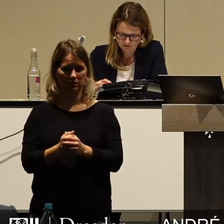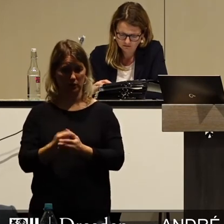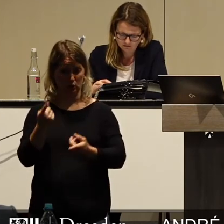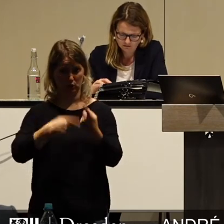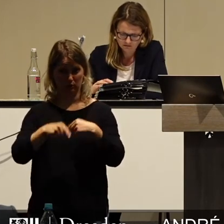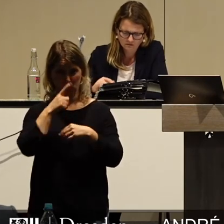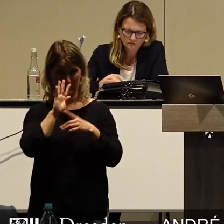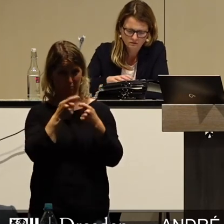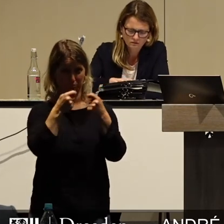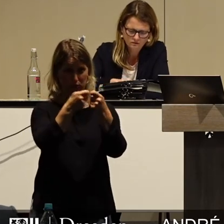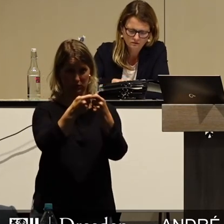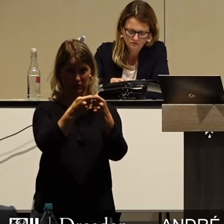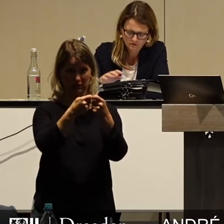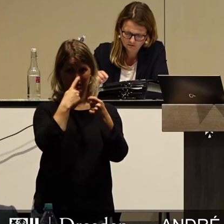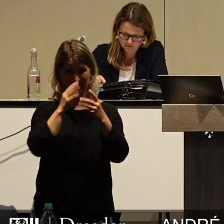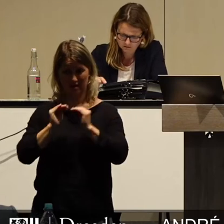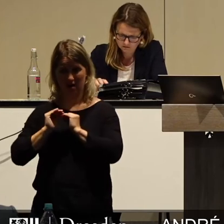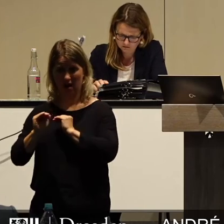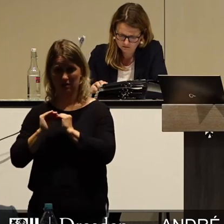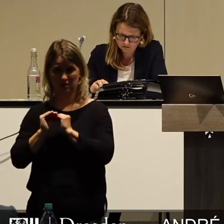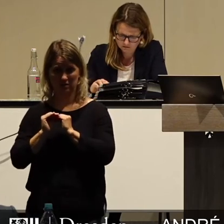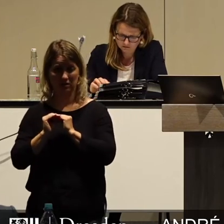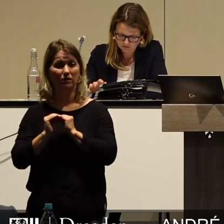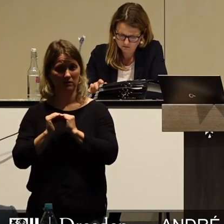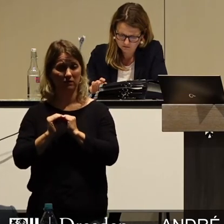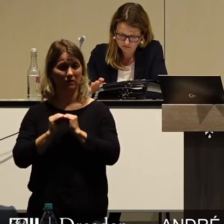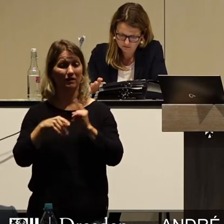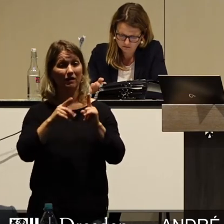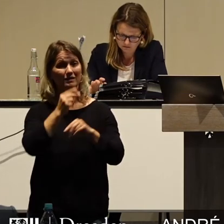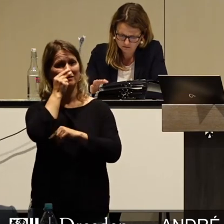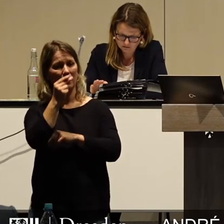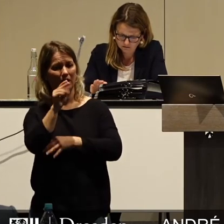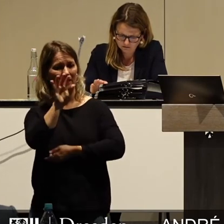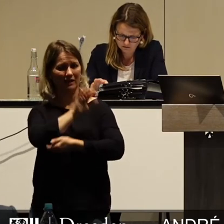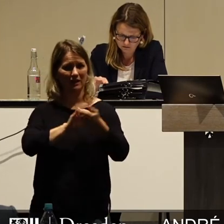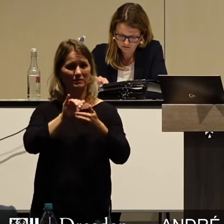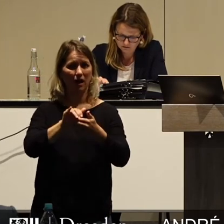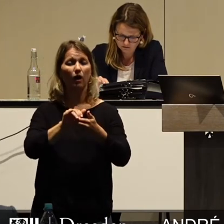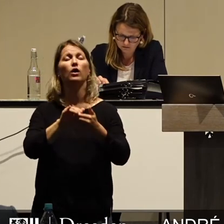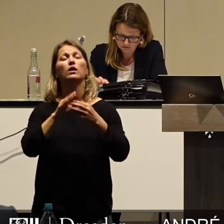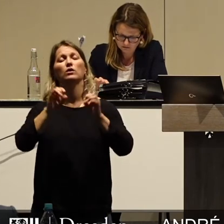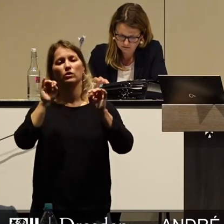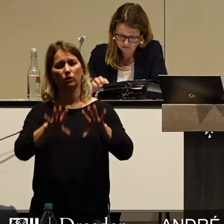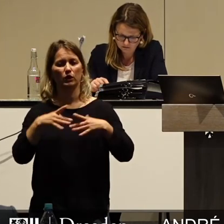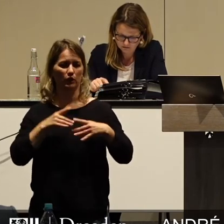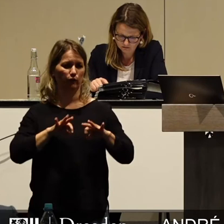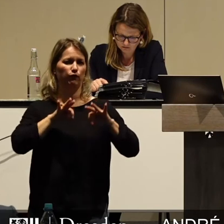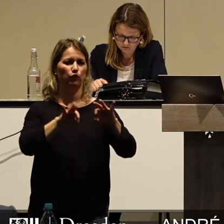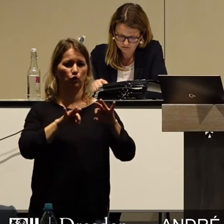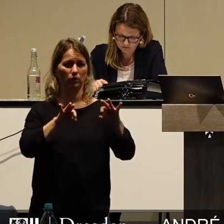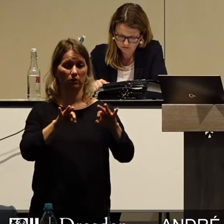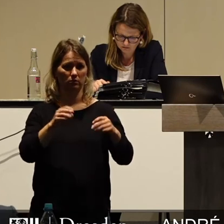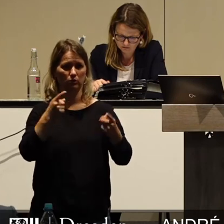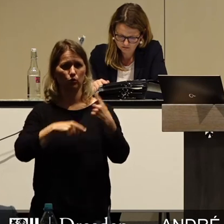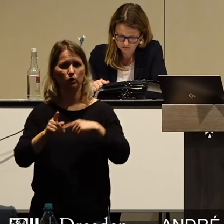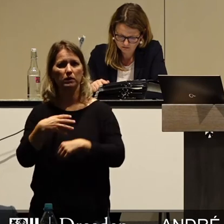Land im Angesicht der Krise den Gürtel lockern, wird er gleichzeitig in Dresden